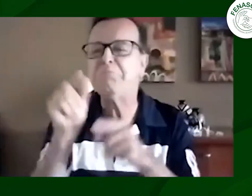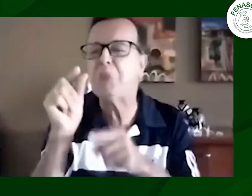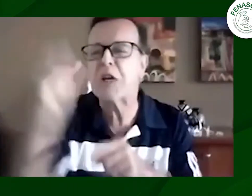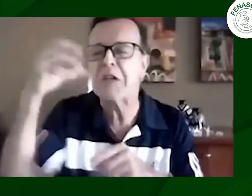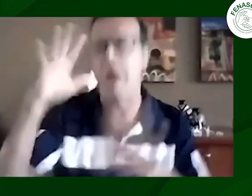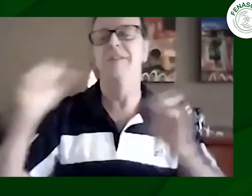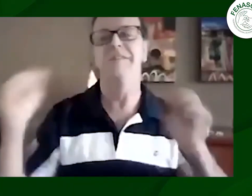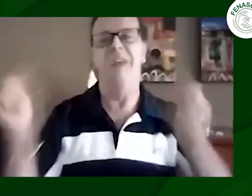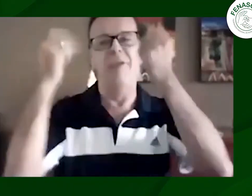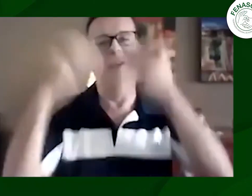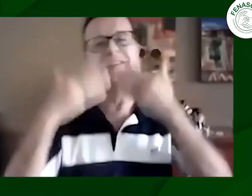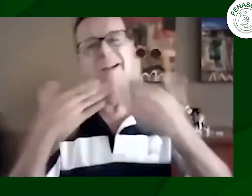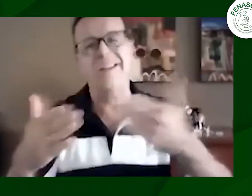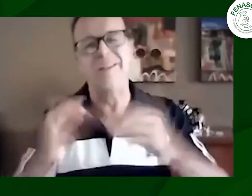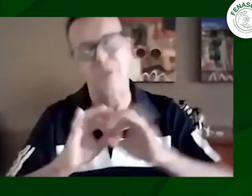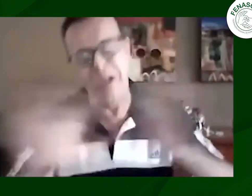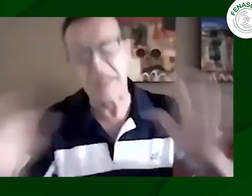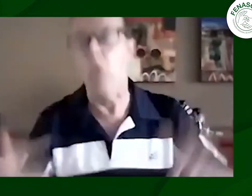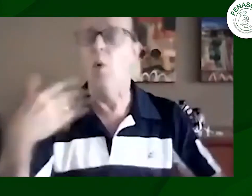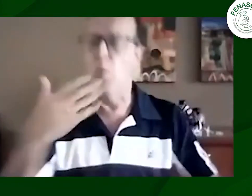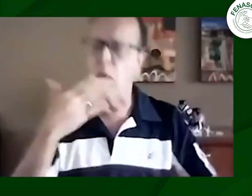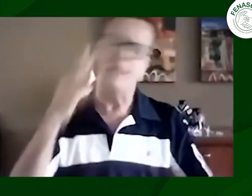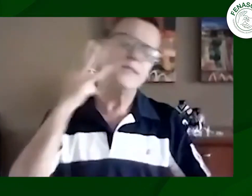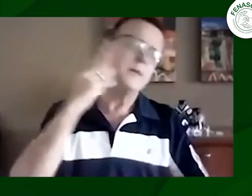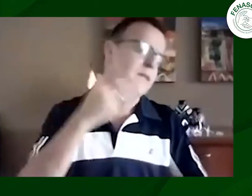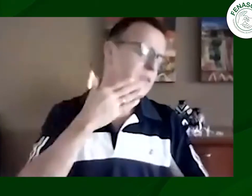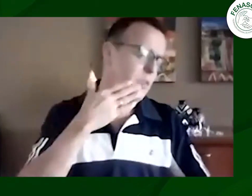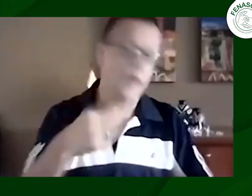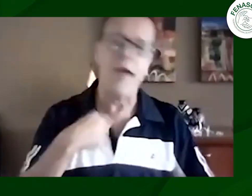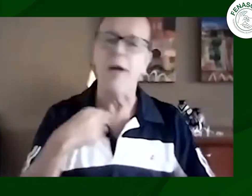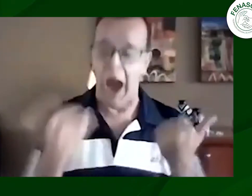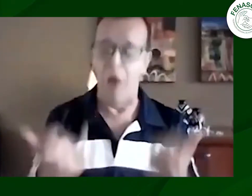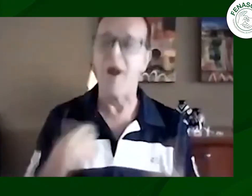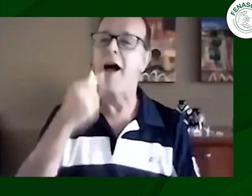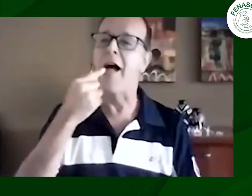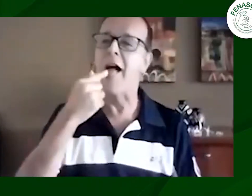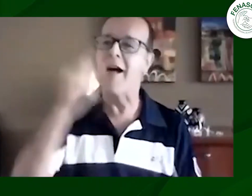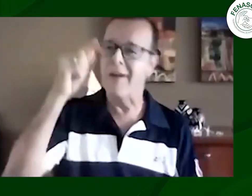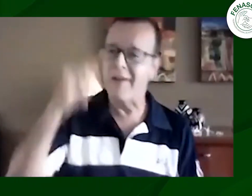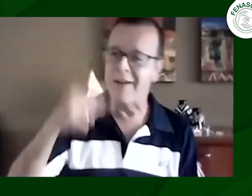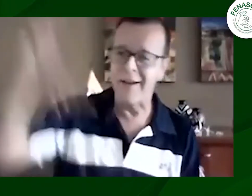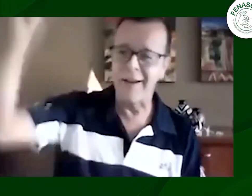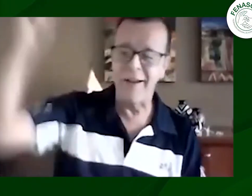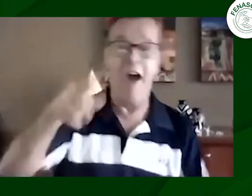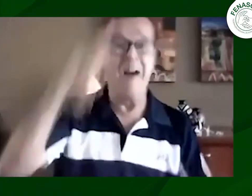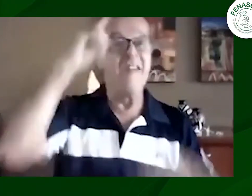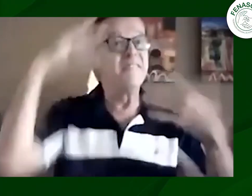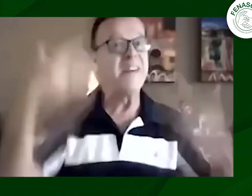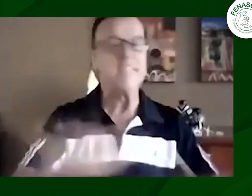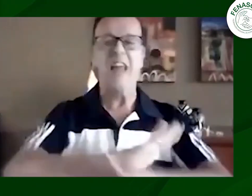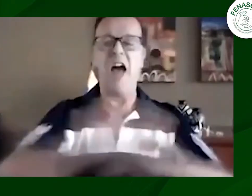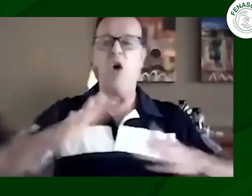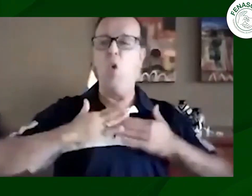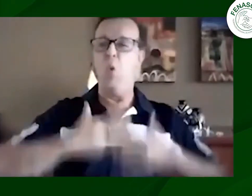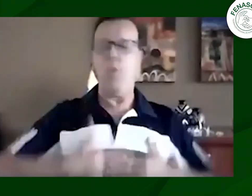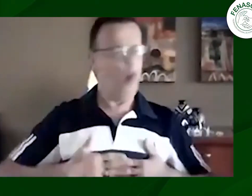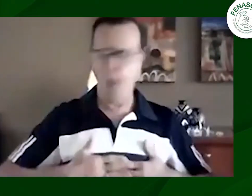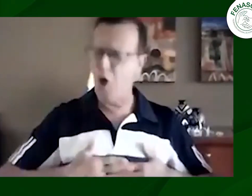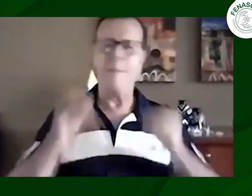y ver incluso hasta casi llueve ¿no? pero está yo como Héctor puedo decir prueba superada